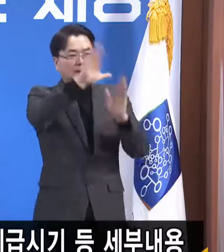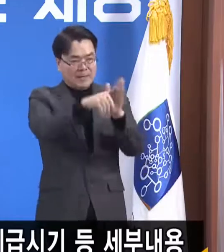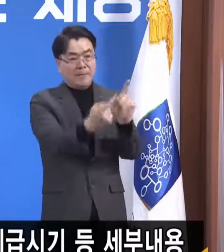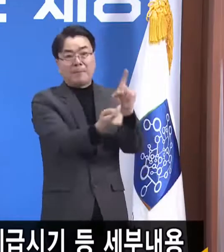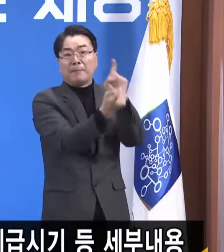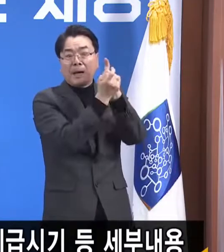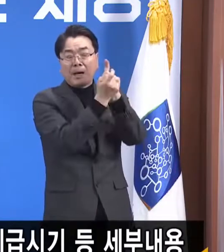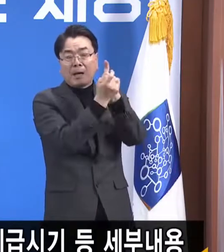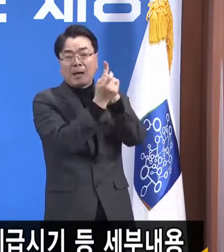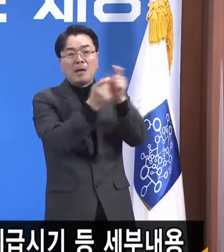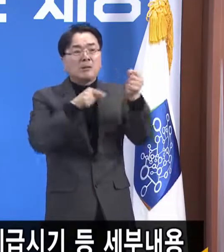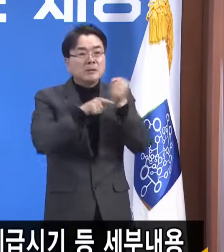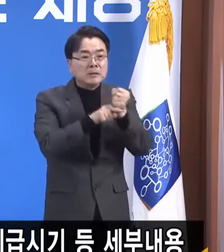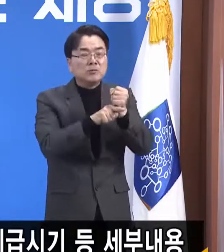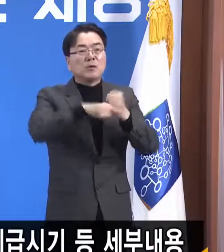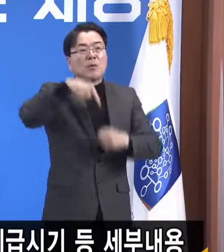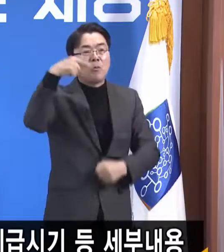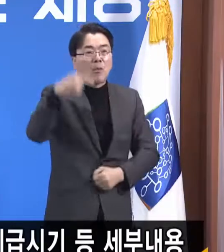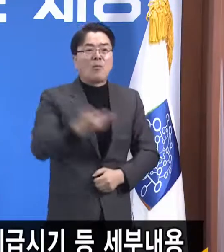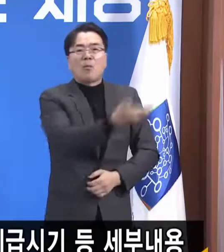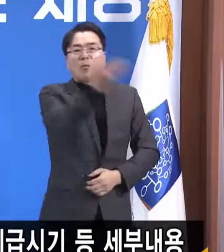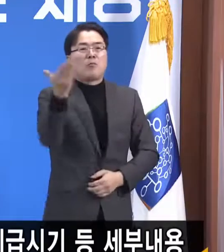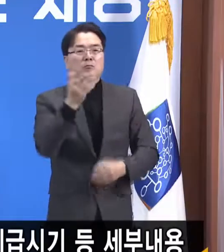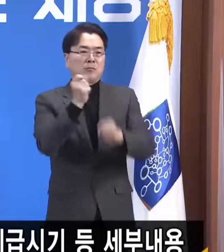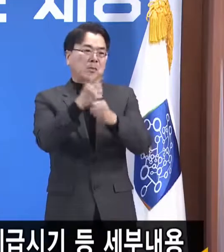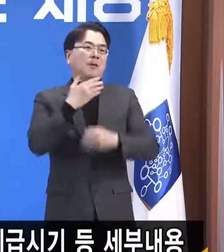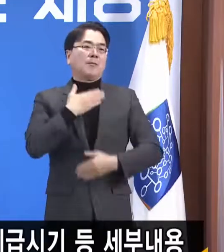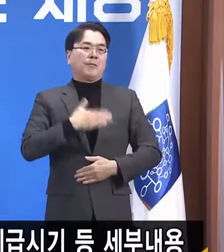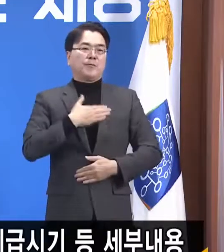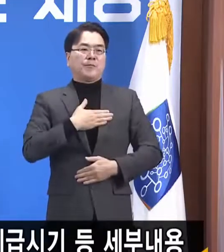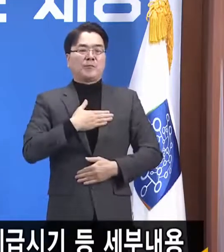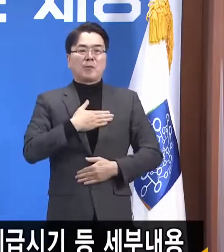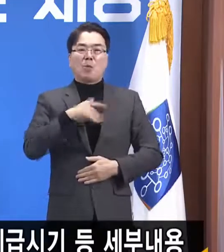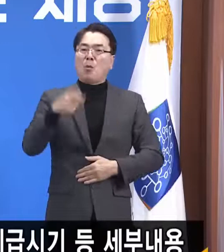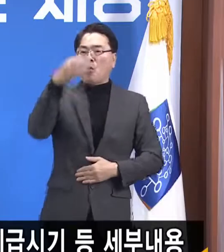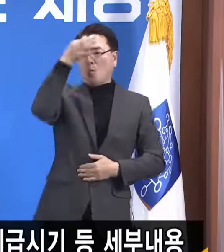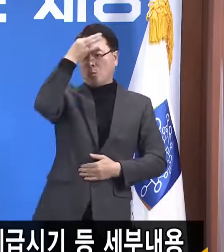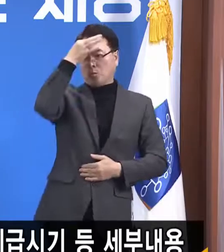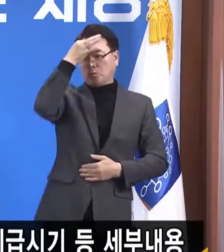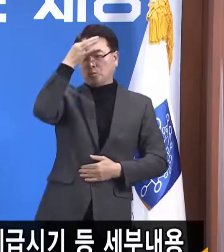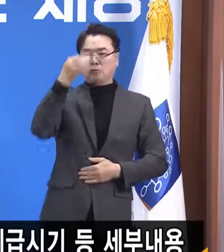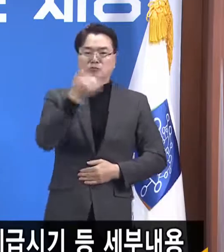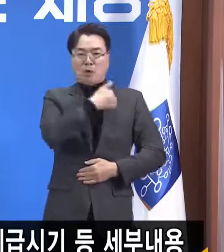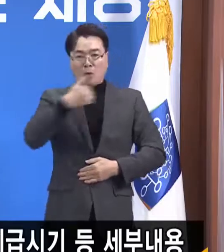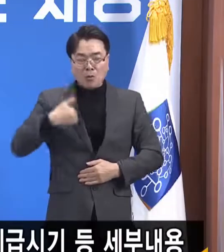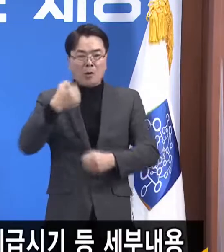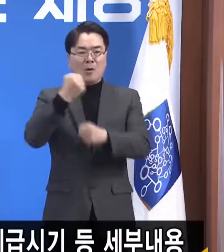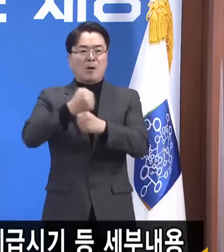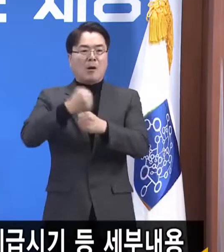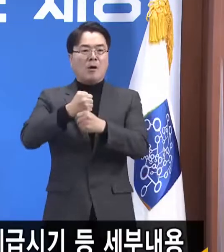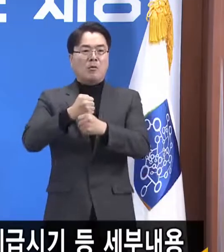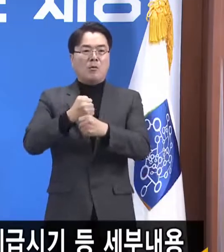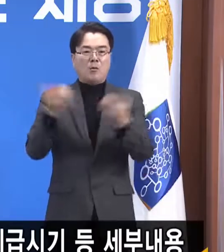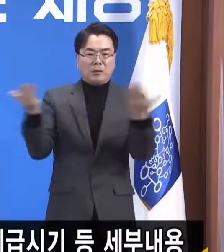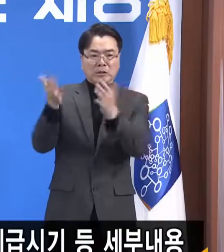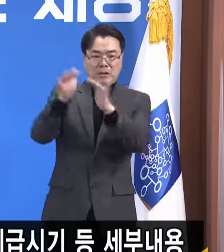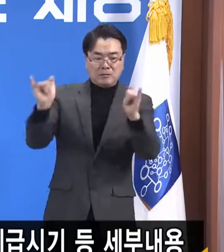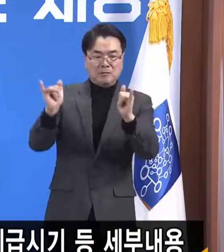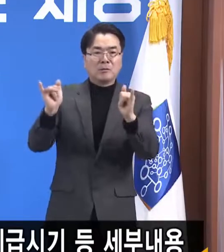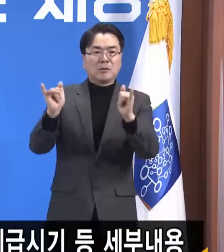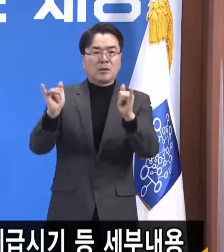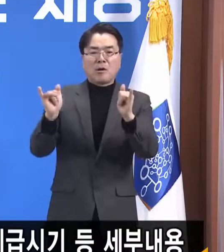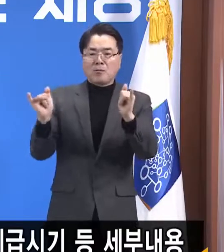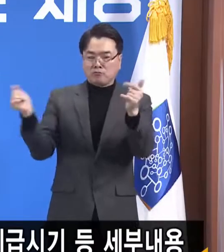상황이고 그 이유는 여러분도 모두 아시다시피 기술 혁명에 따라서 생산에서 차지하는 노동의 비중이